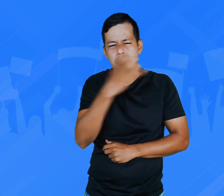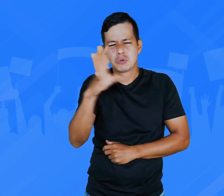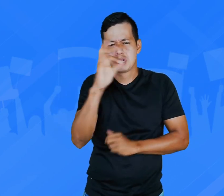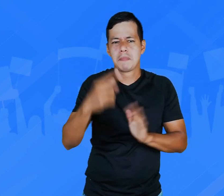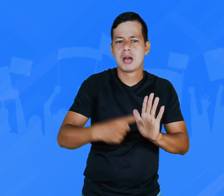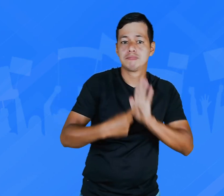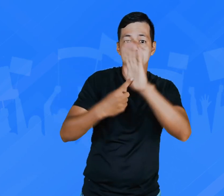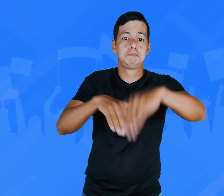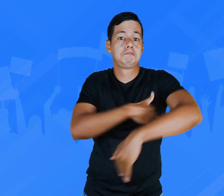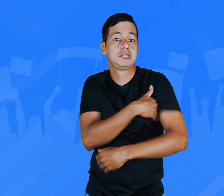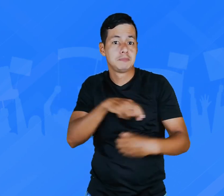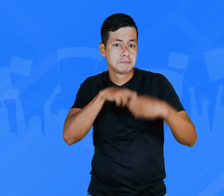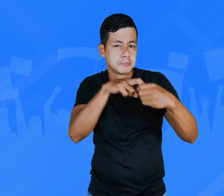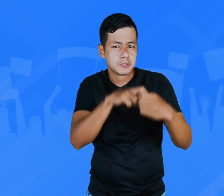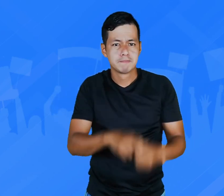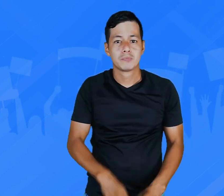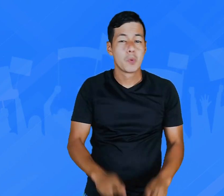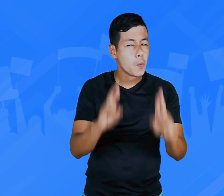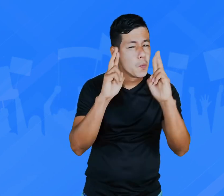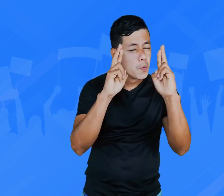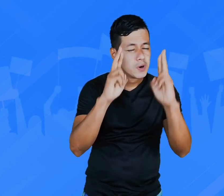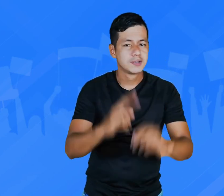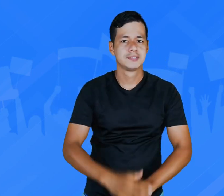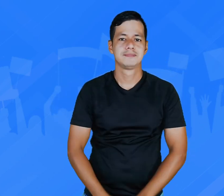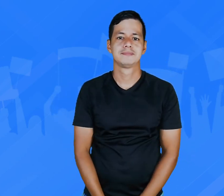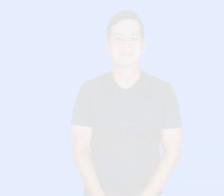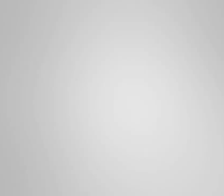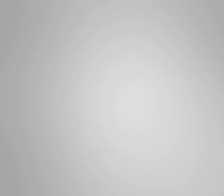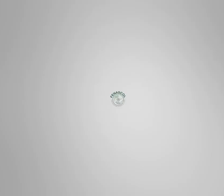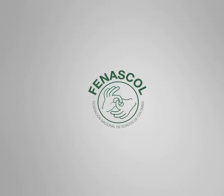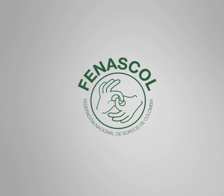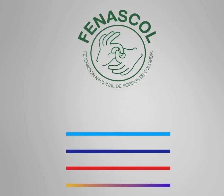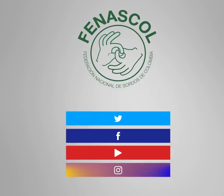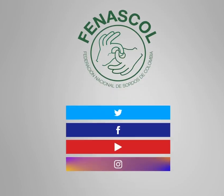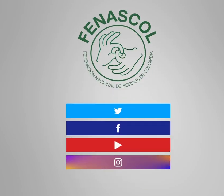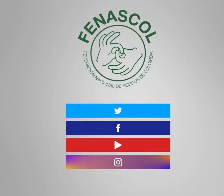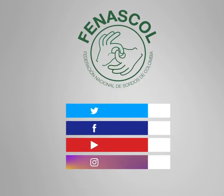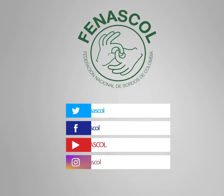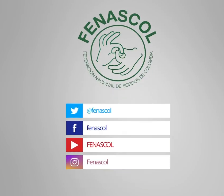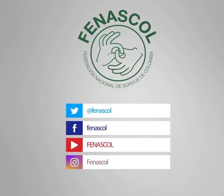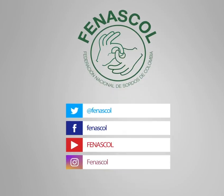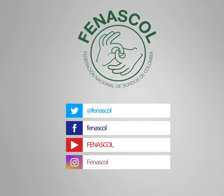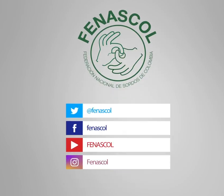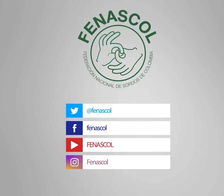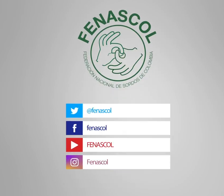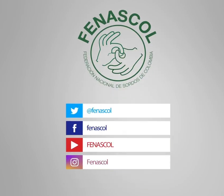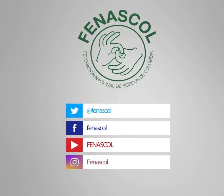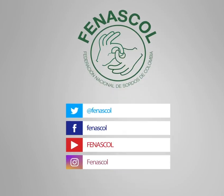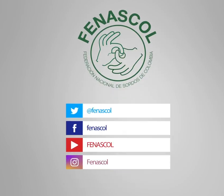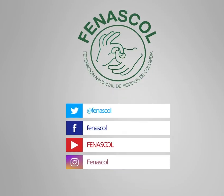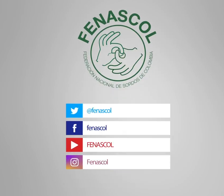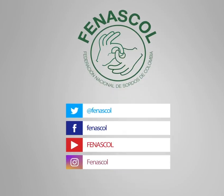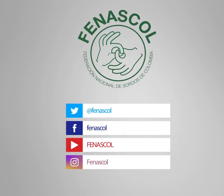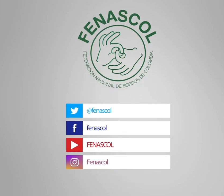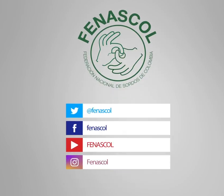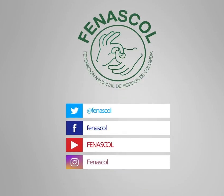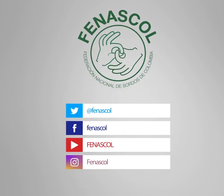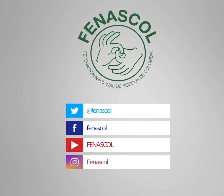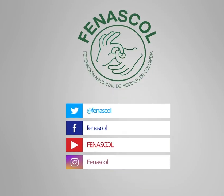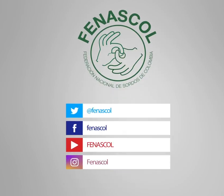más lo puedan diligenciar. Nuestro objetivo es tener registro de 400 a 500 personas para presentar estos datos frente al Ministerio de Transporte.